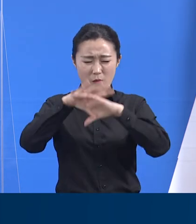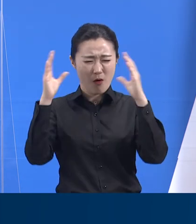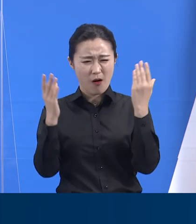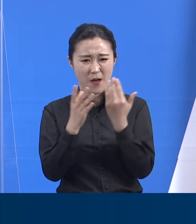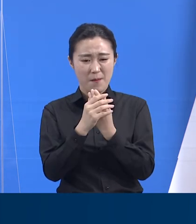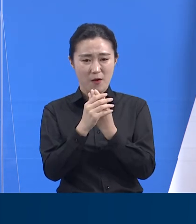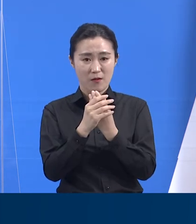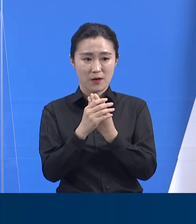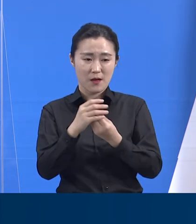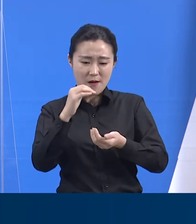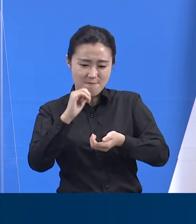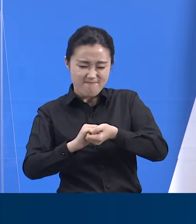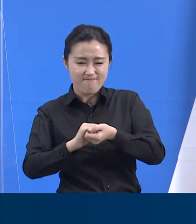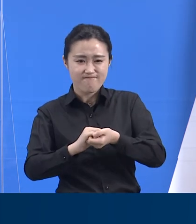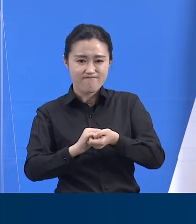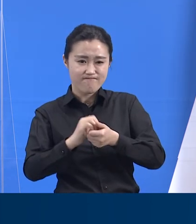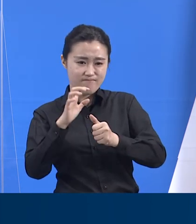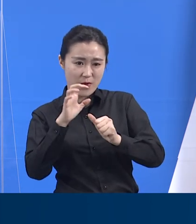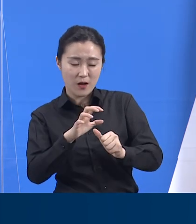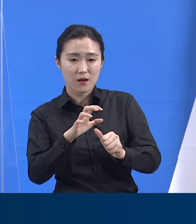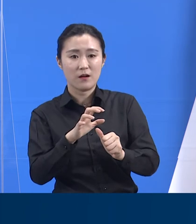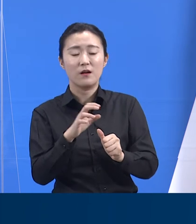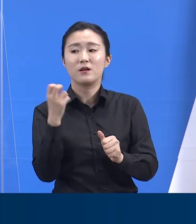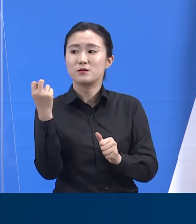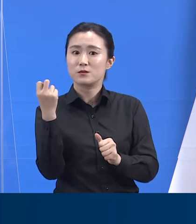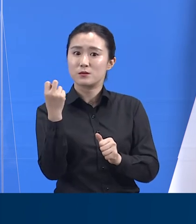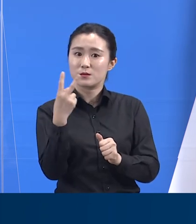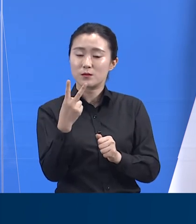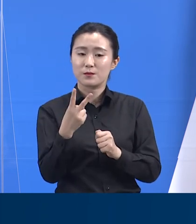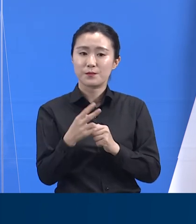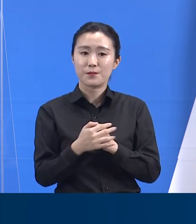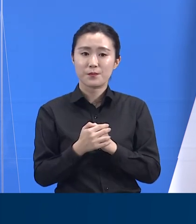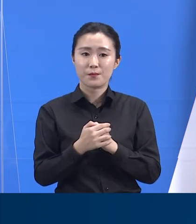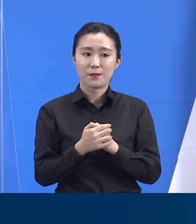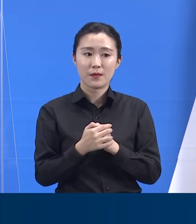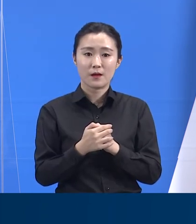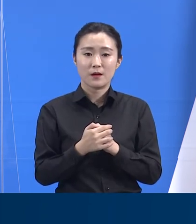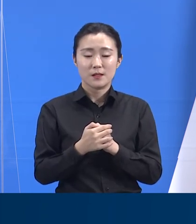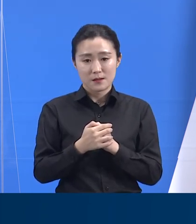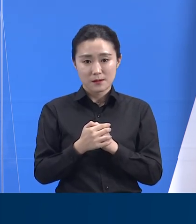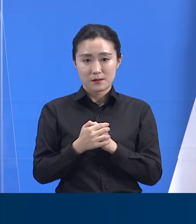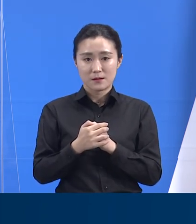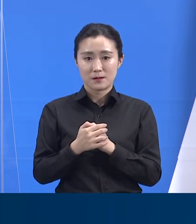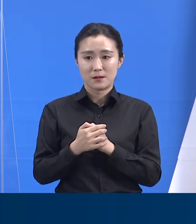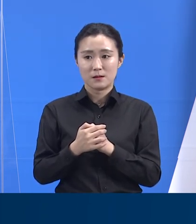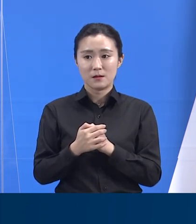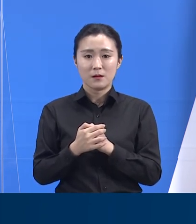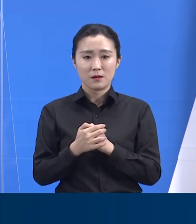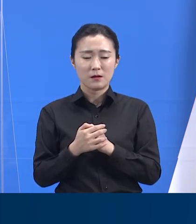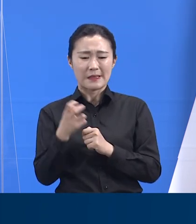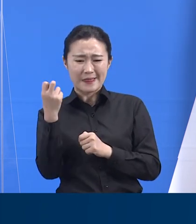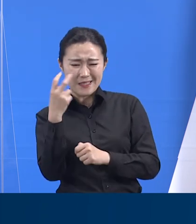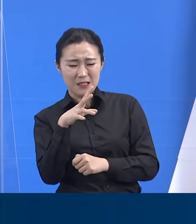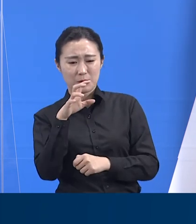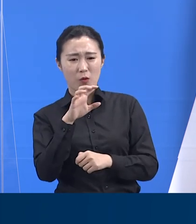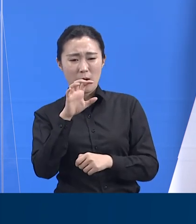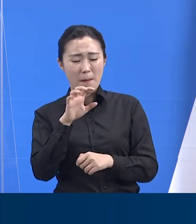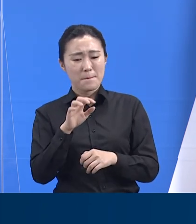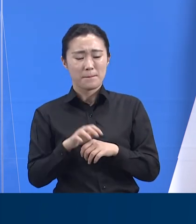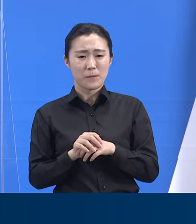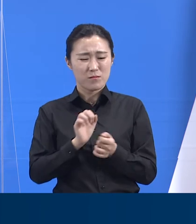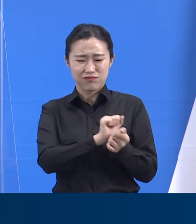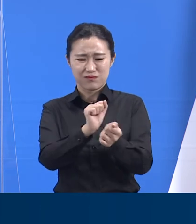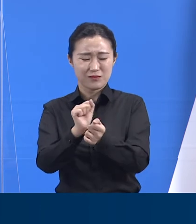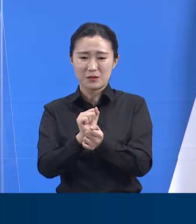재확산 가능성이 없어졌기 때문에 사회를 열기 시작하는 것은 아닙니다. 확진자 수나 사망자 수로